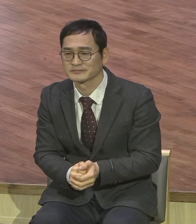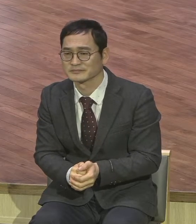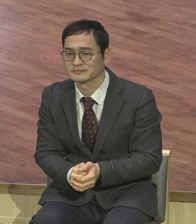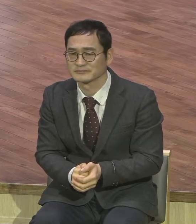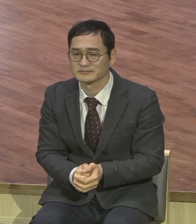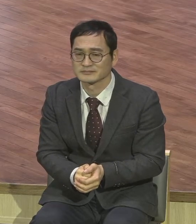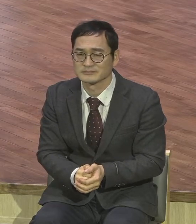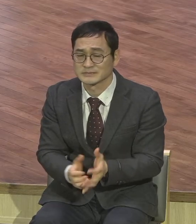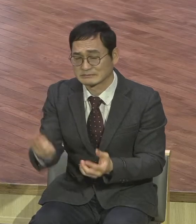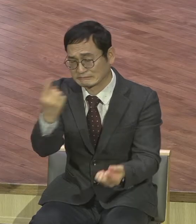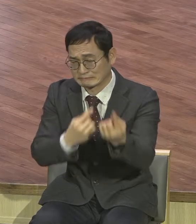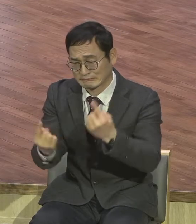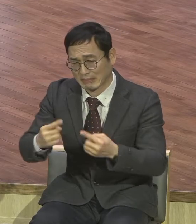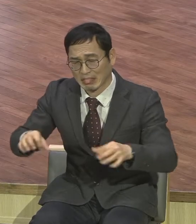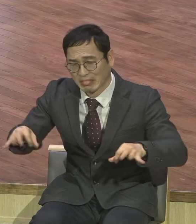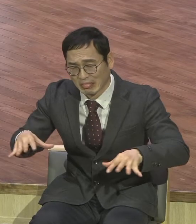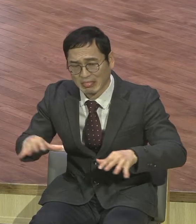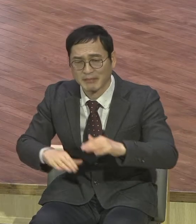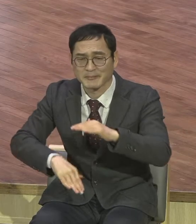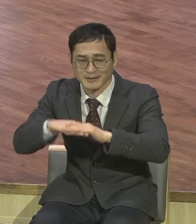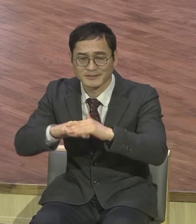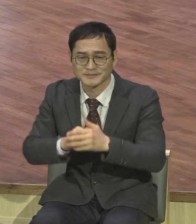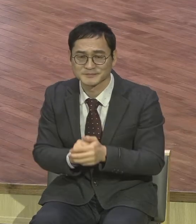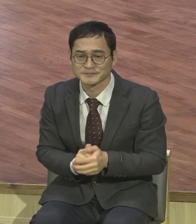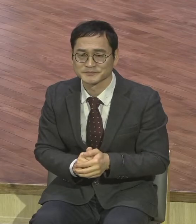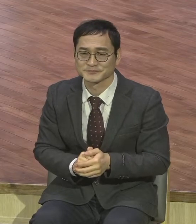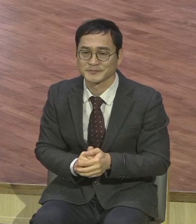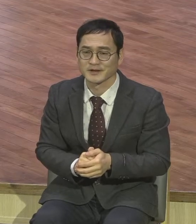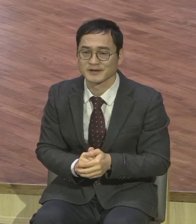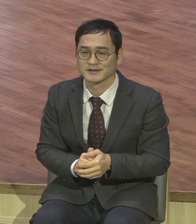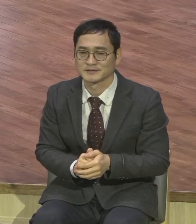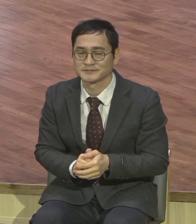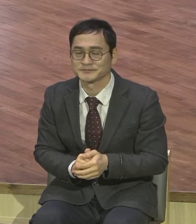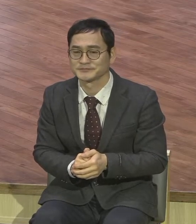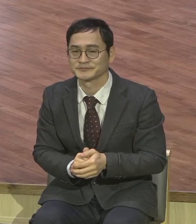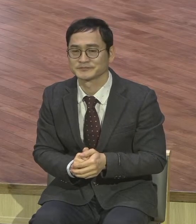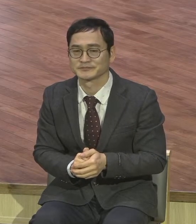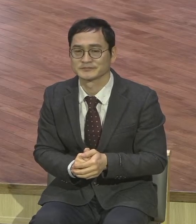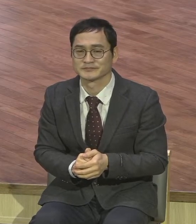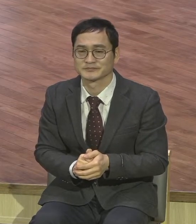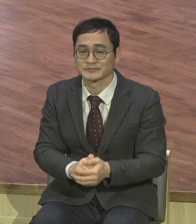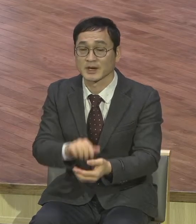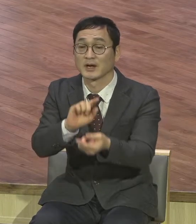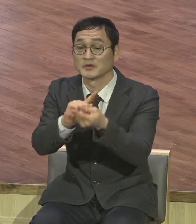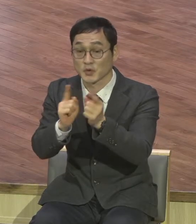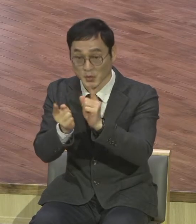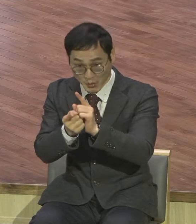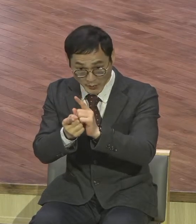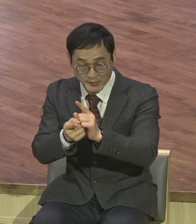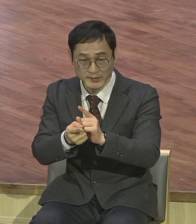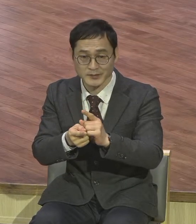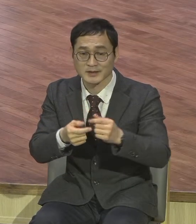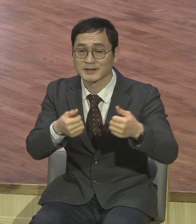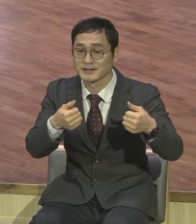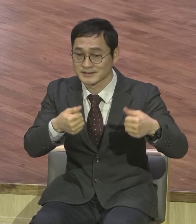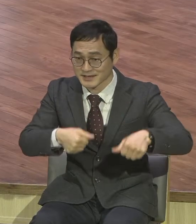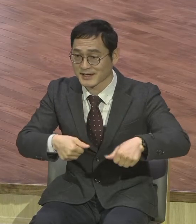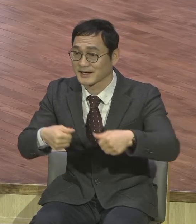찼습니다. 함께 서로 해외 성도들 온라인으로 예배드리는 우리 성도들 80